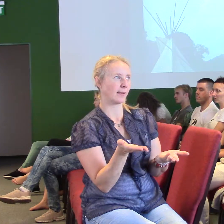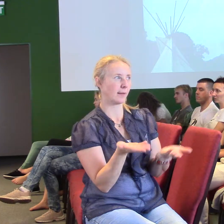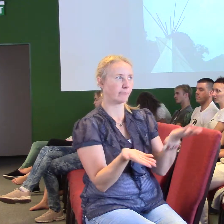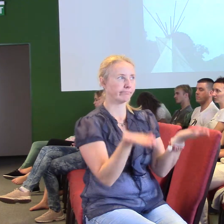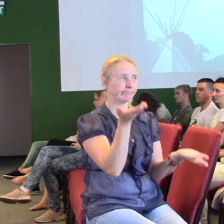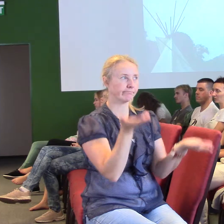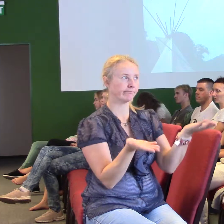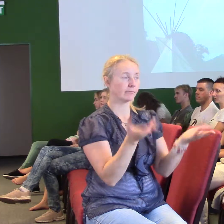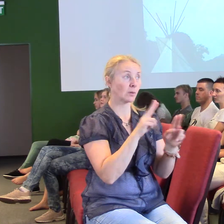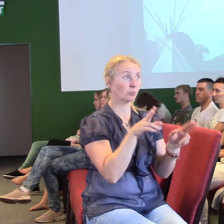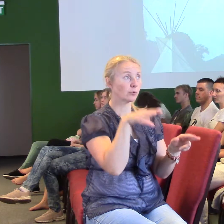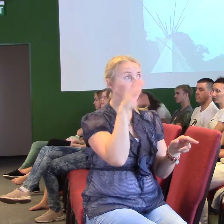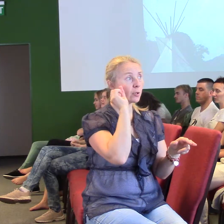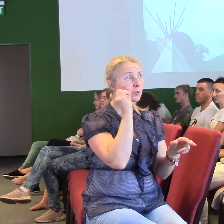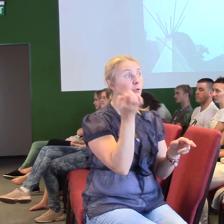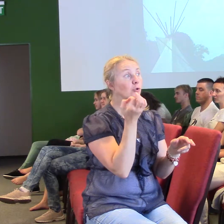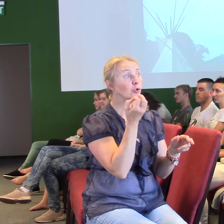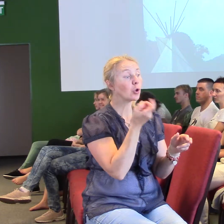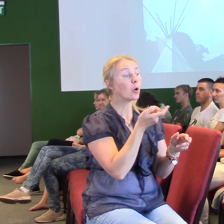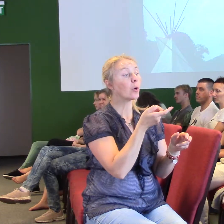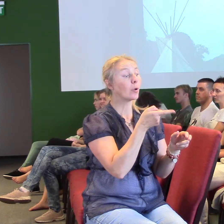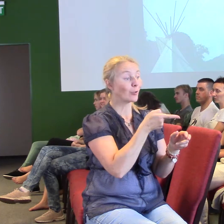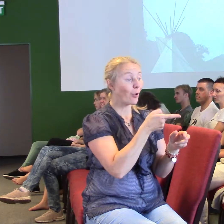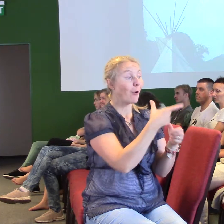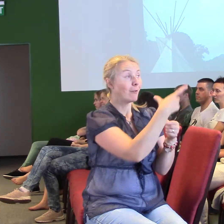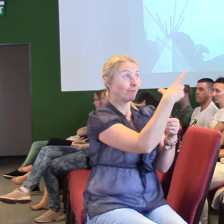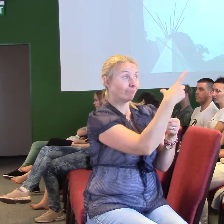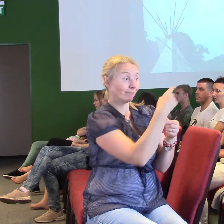poznat, co nás odděluje od Boha, anebo co nás přivádí k Bohu.